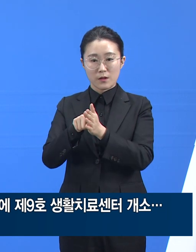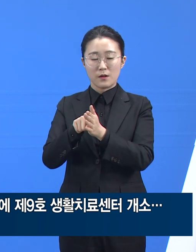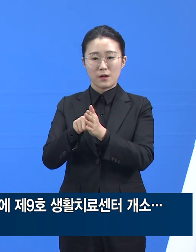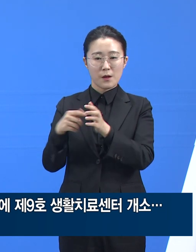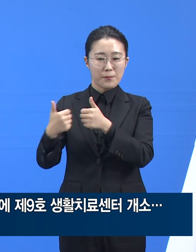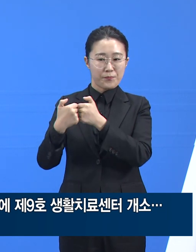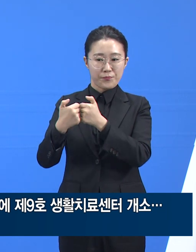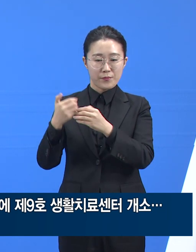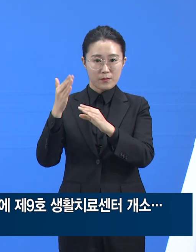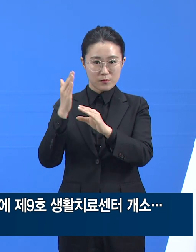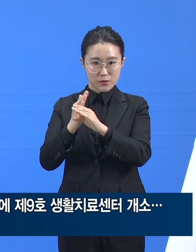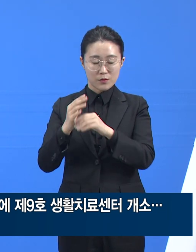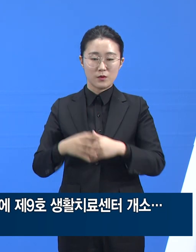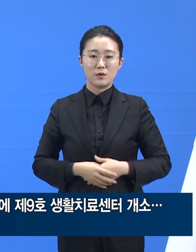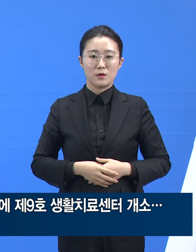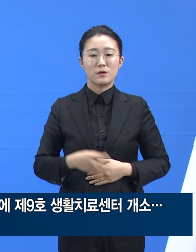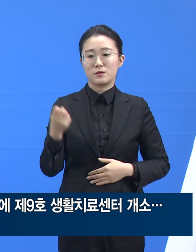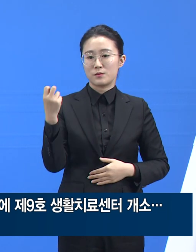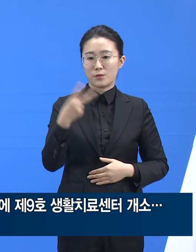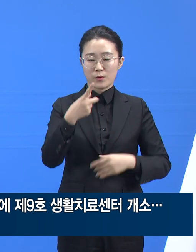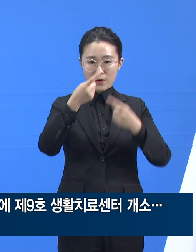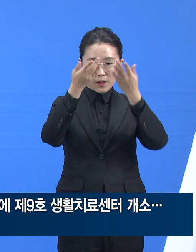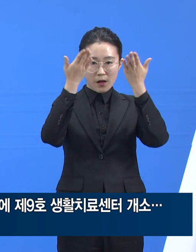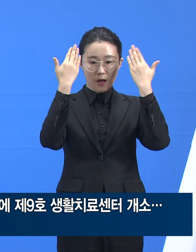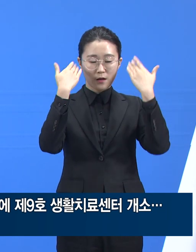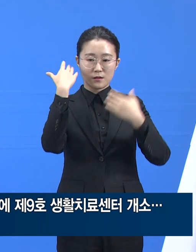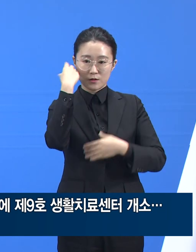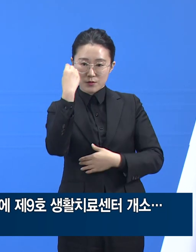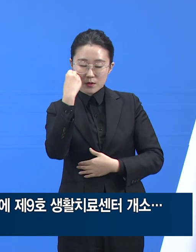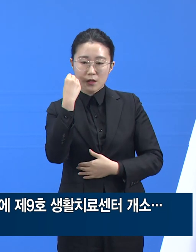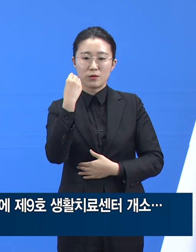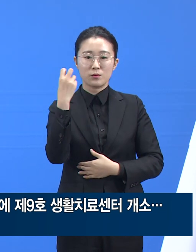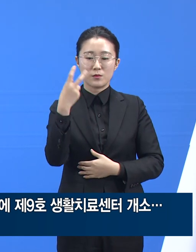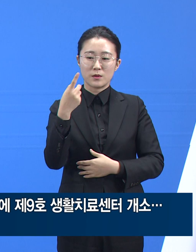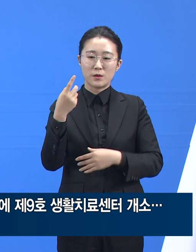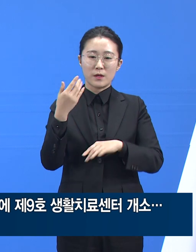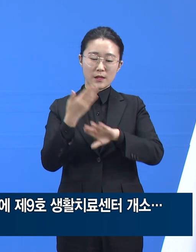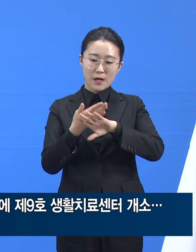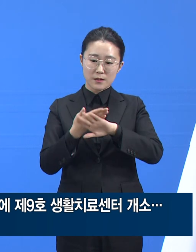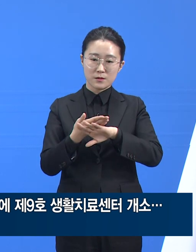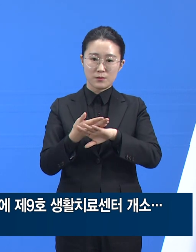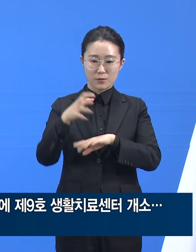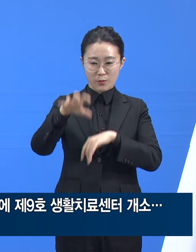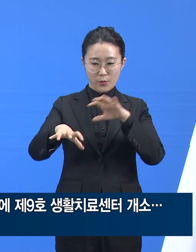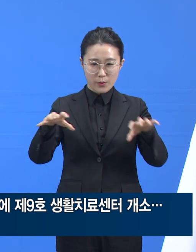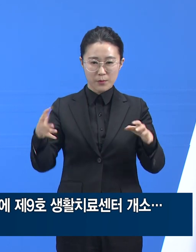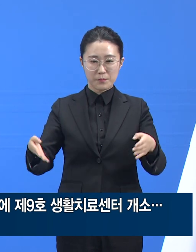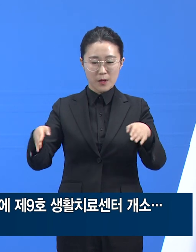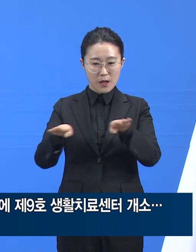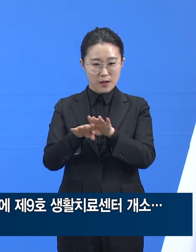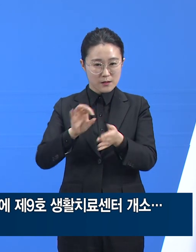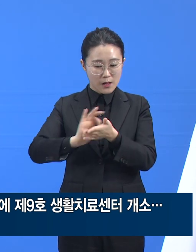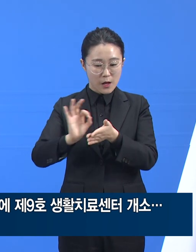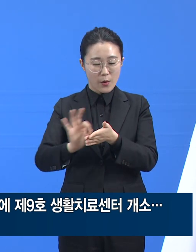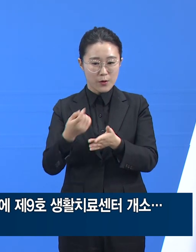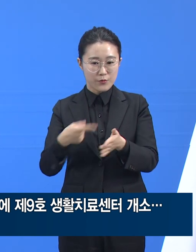리조트, 대학교 기숙사 등 사용 가능한 시설에 대하여 최대한 병상 확보를 추진할 계획입니다.